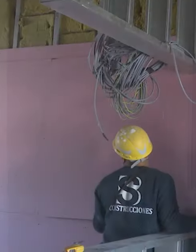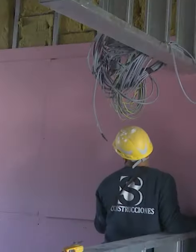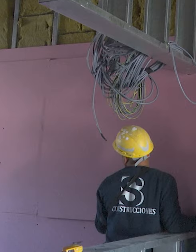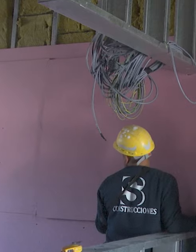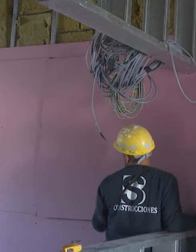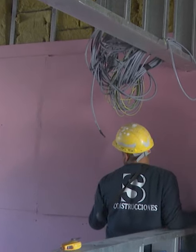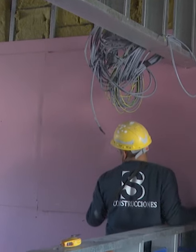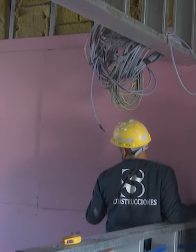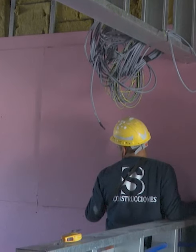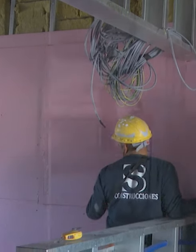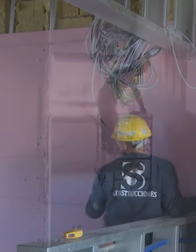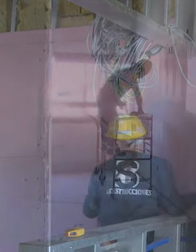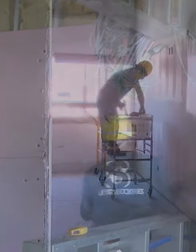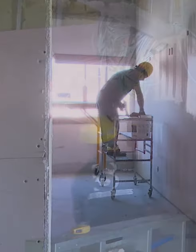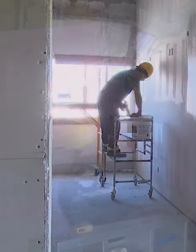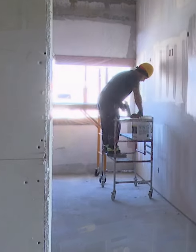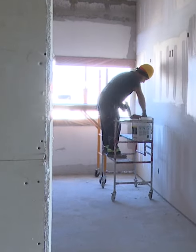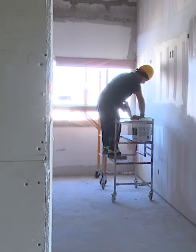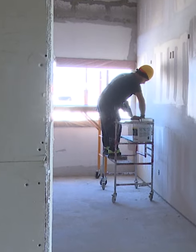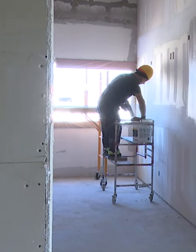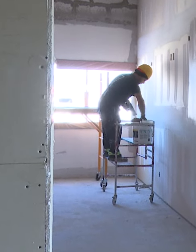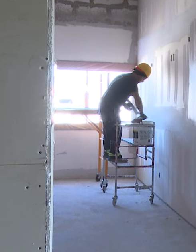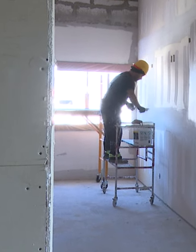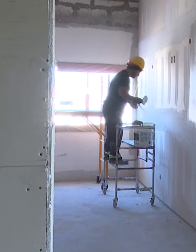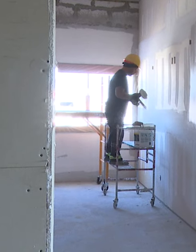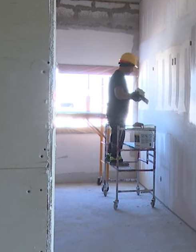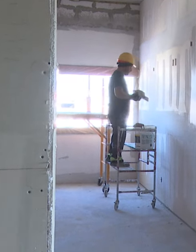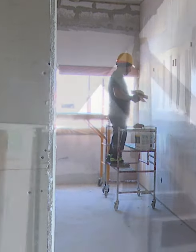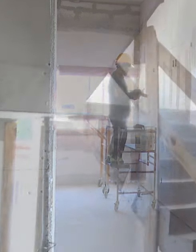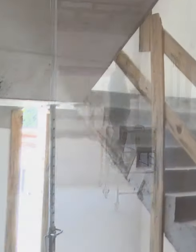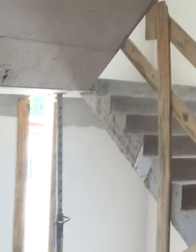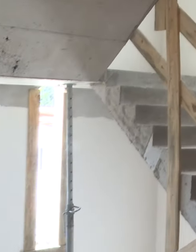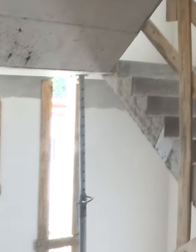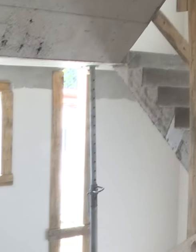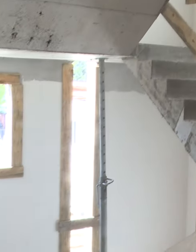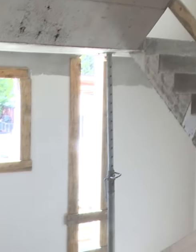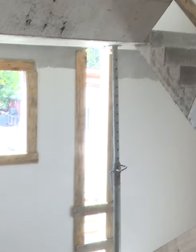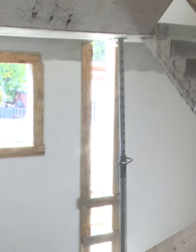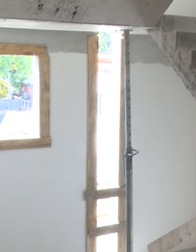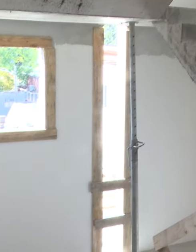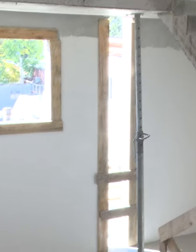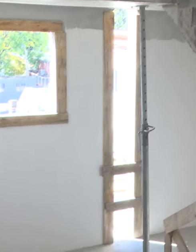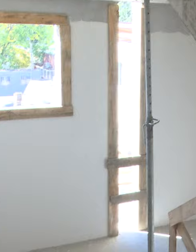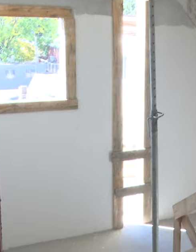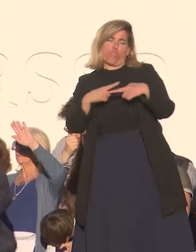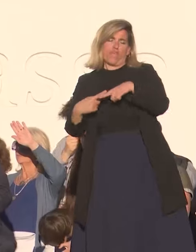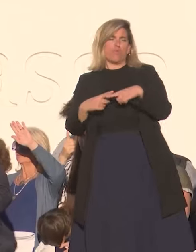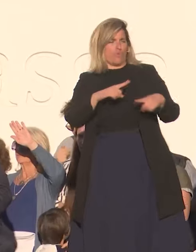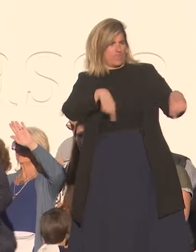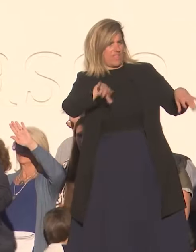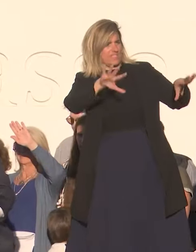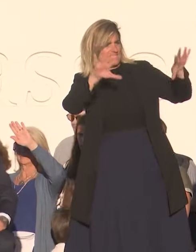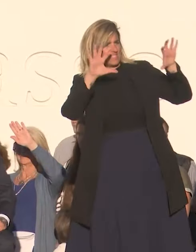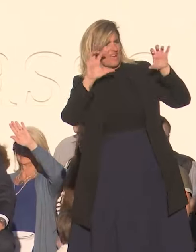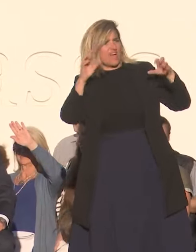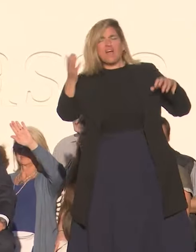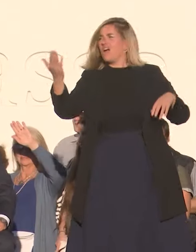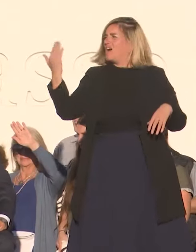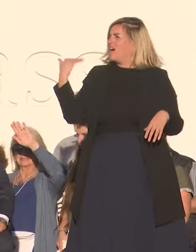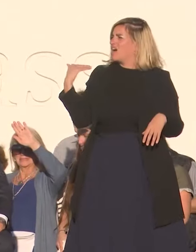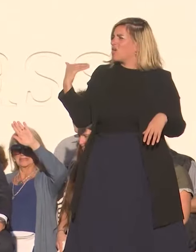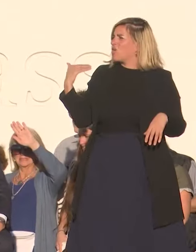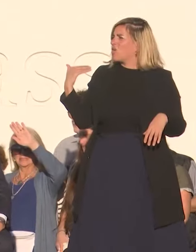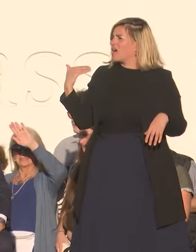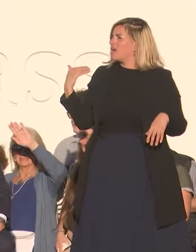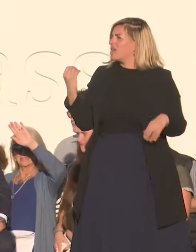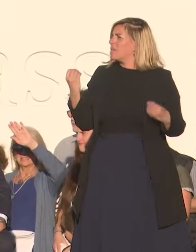a todos los profesionales de ACE que en algún momento generamos alguna discusión ¿se acuerdan? ¿por qué?